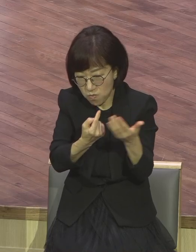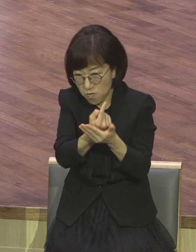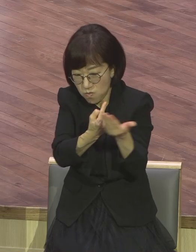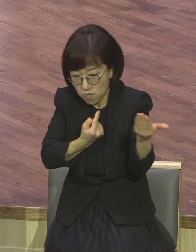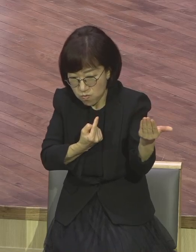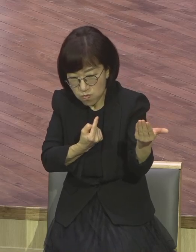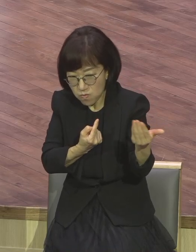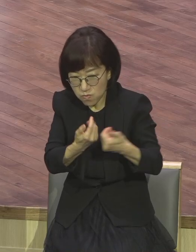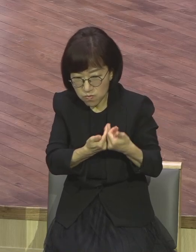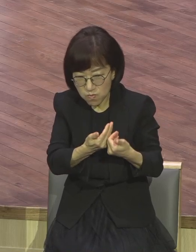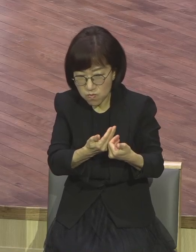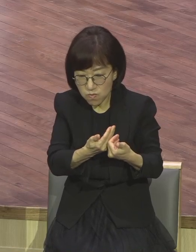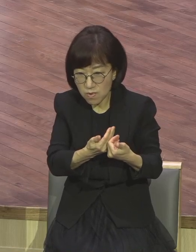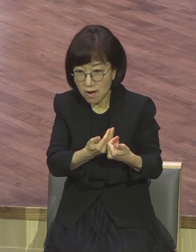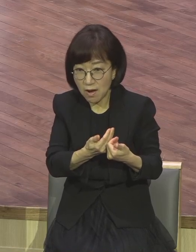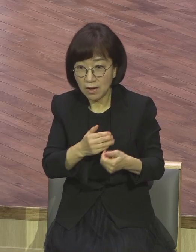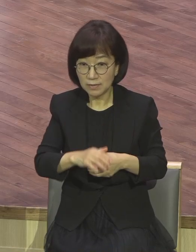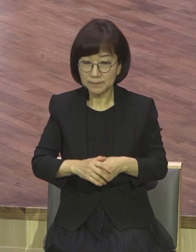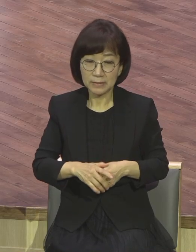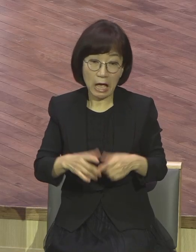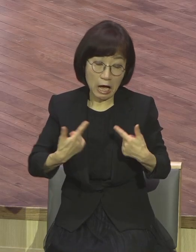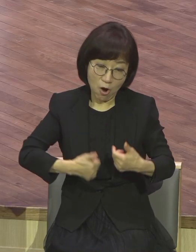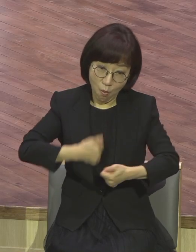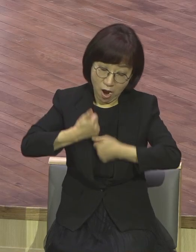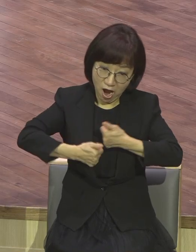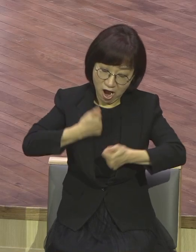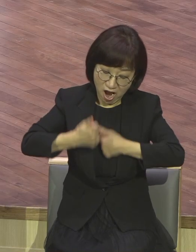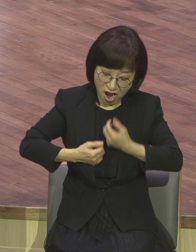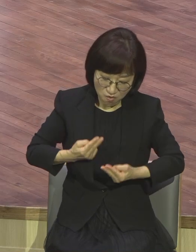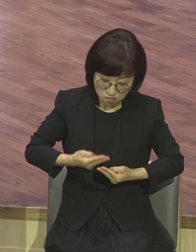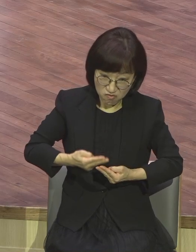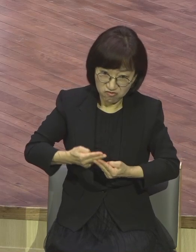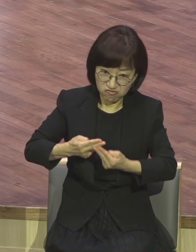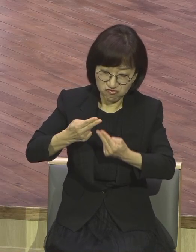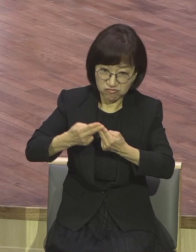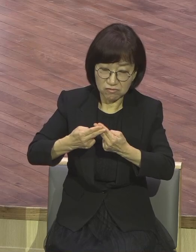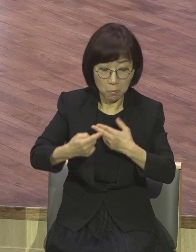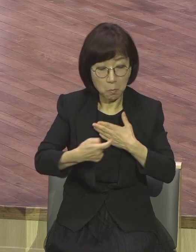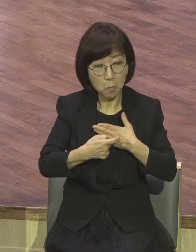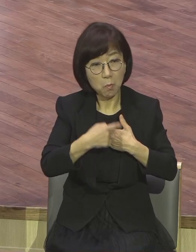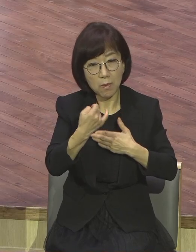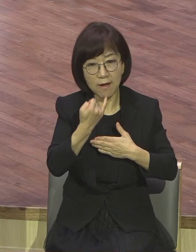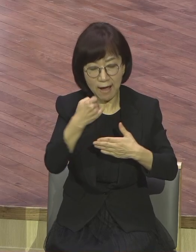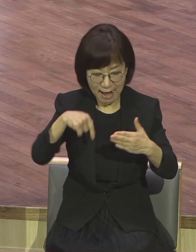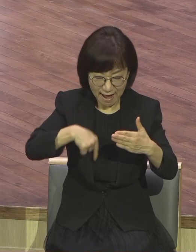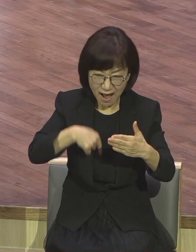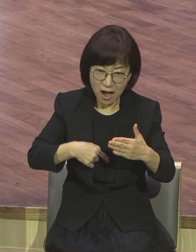화가 가득 차있어요. 끝으로 화가 가득 차있어요.